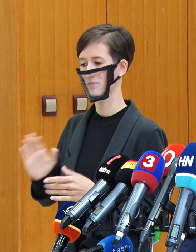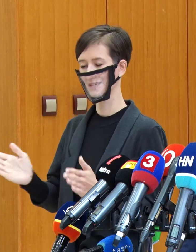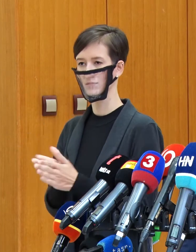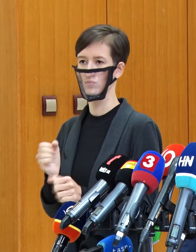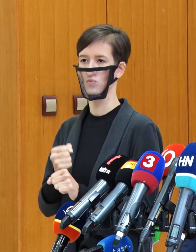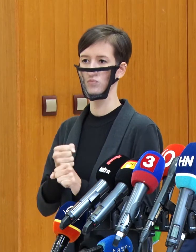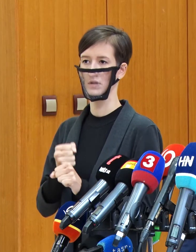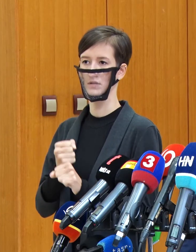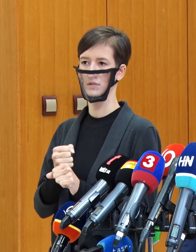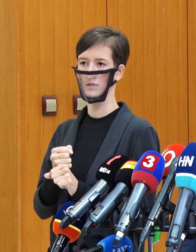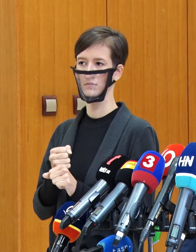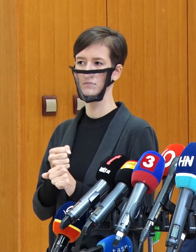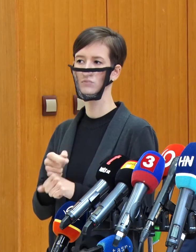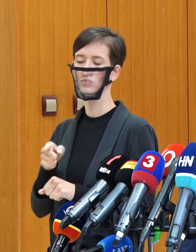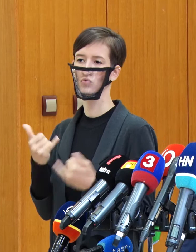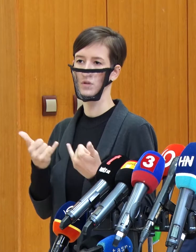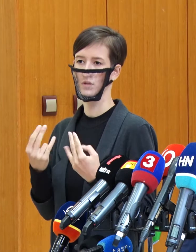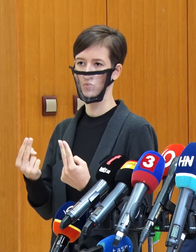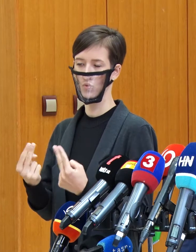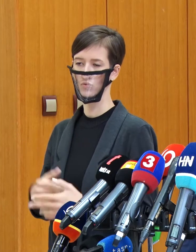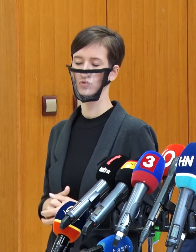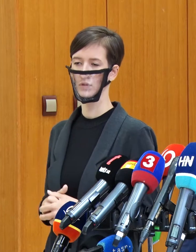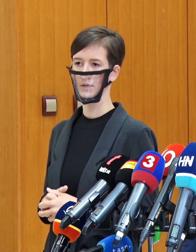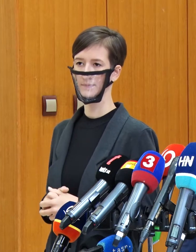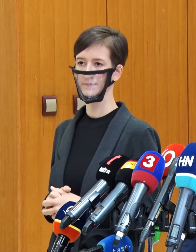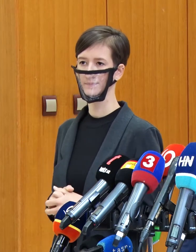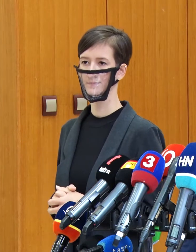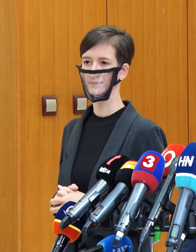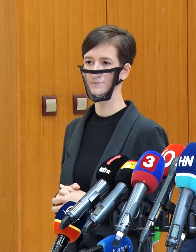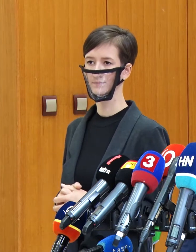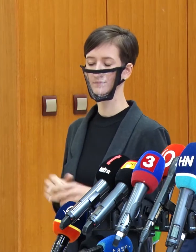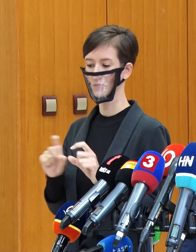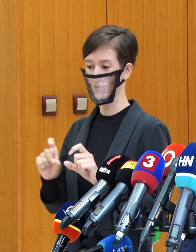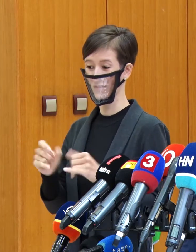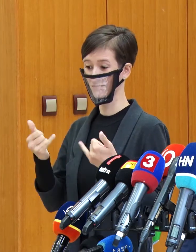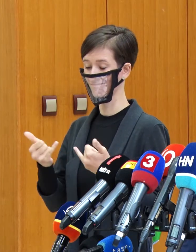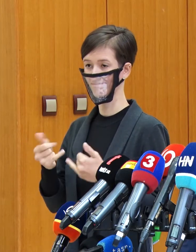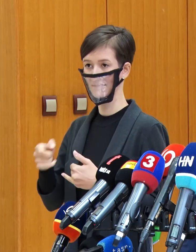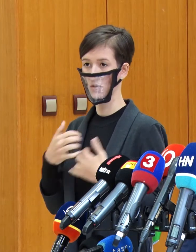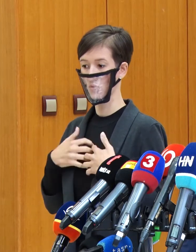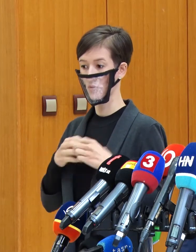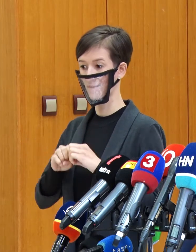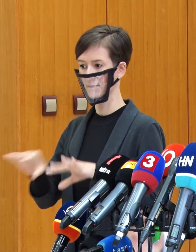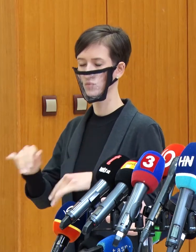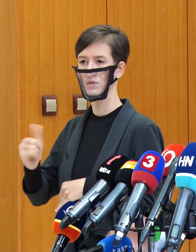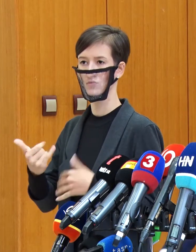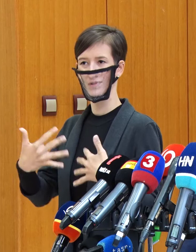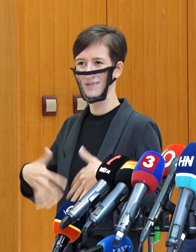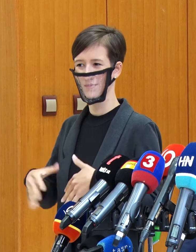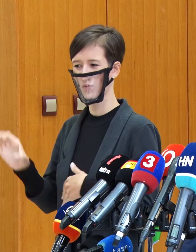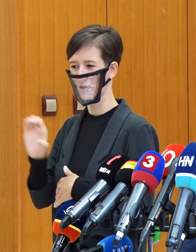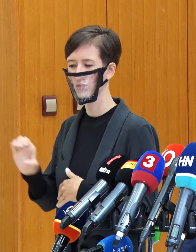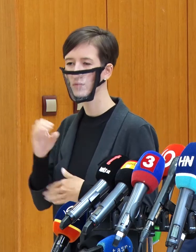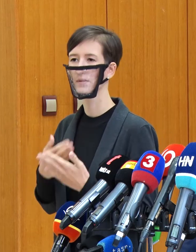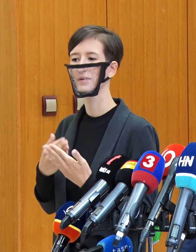zvládnutie tejto bezprecedentnej výzvy, ktorá bude mať dopad na ekonomiku a na pracovné miesta,